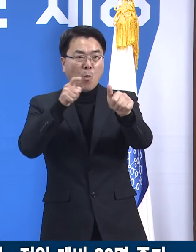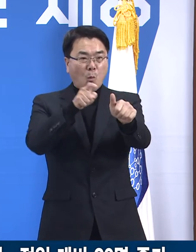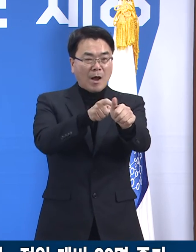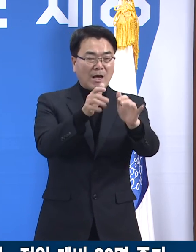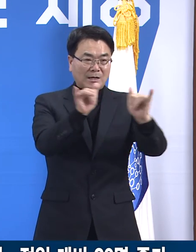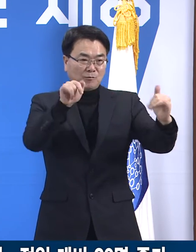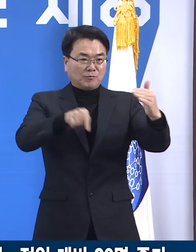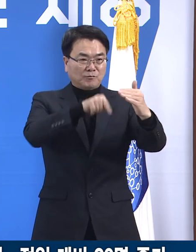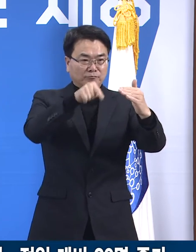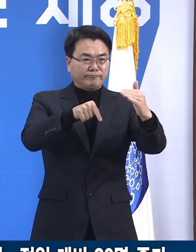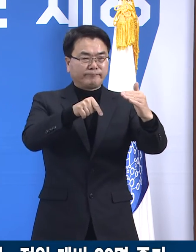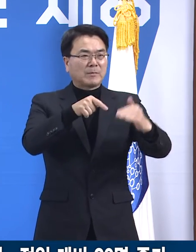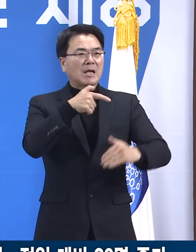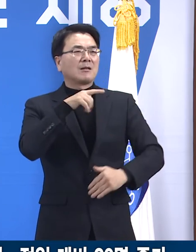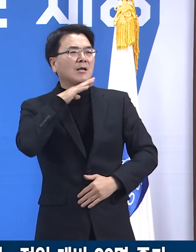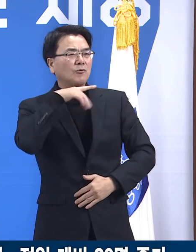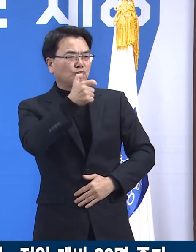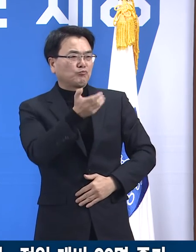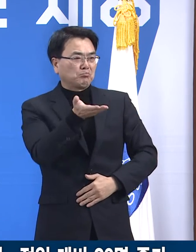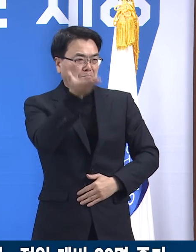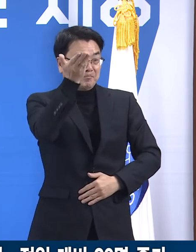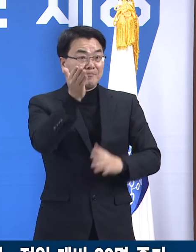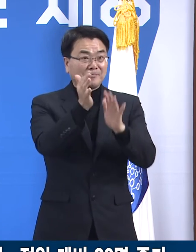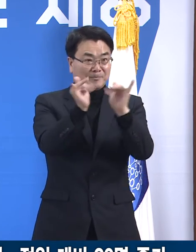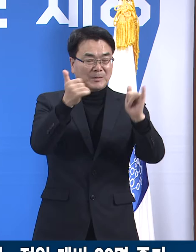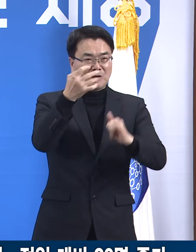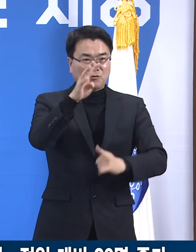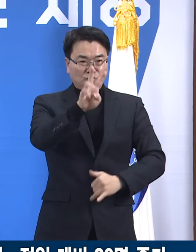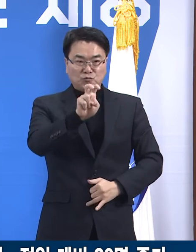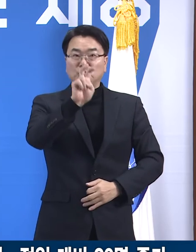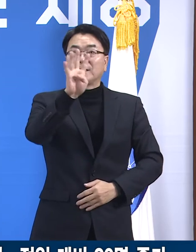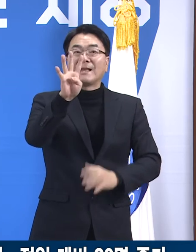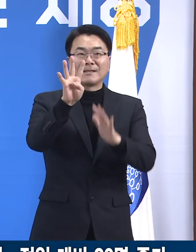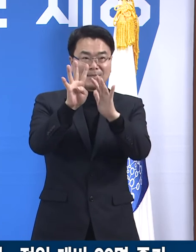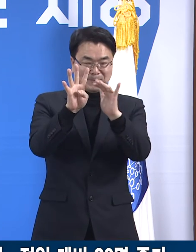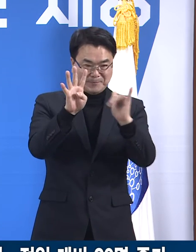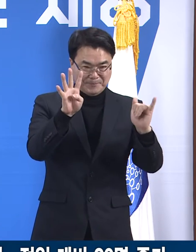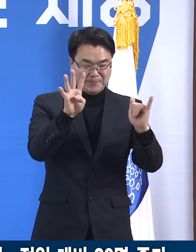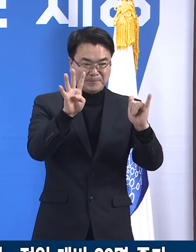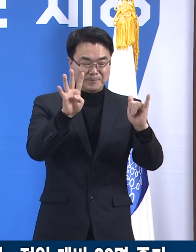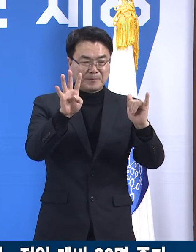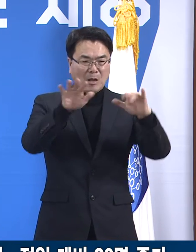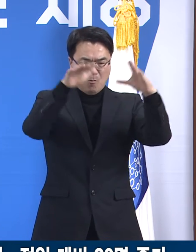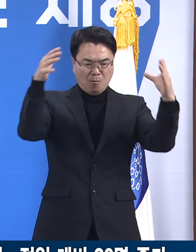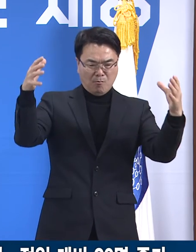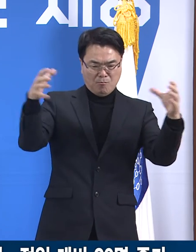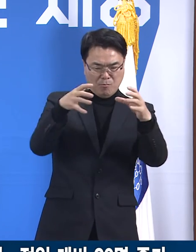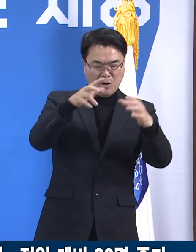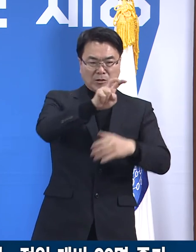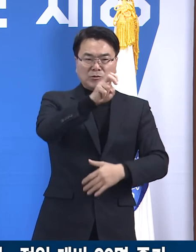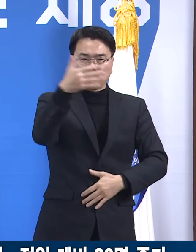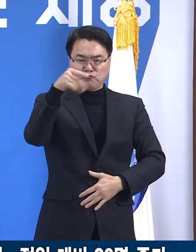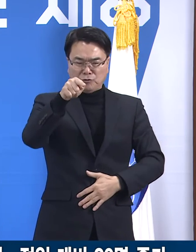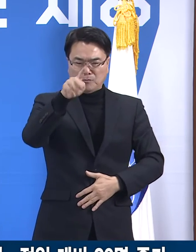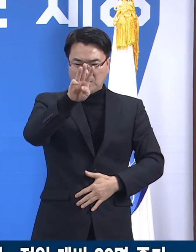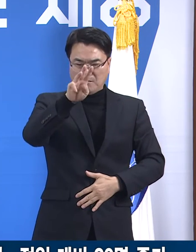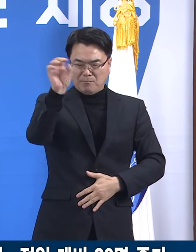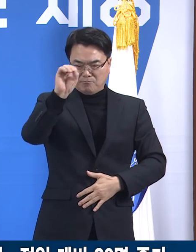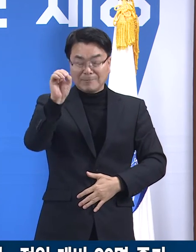중 60세 이상 고령자는 24명으로 29.3%를 차지합니다.